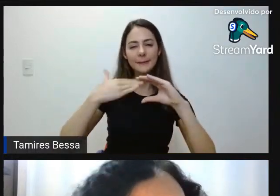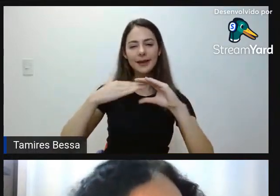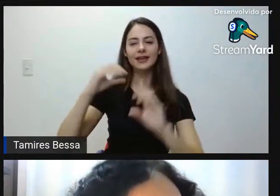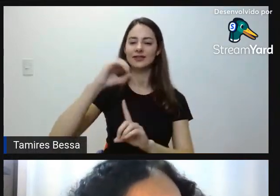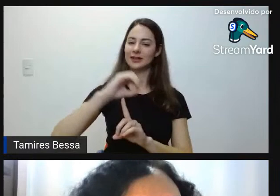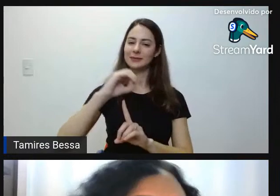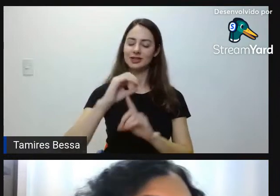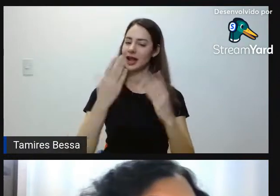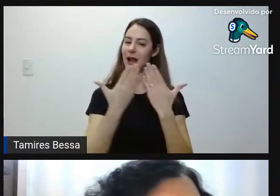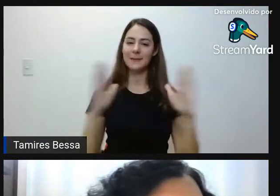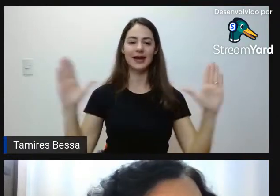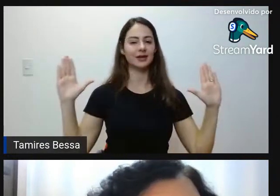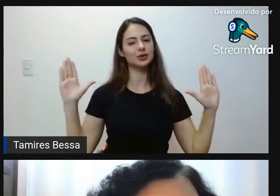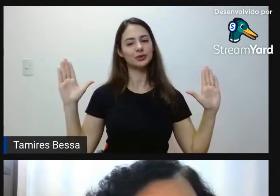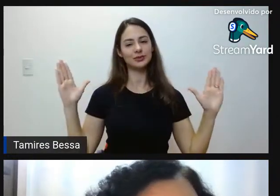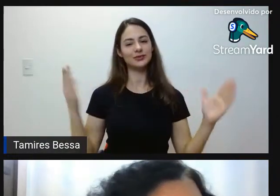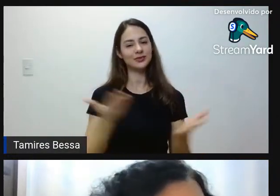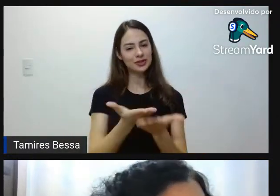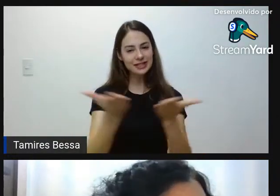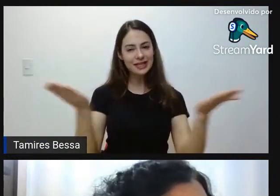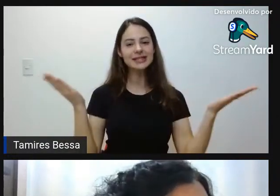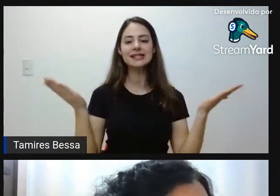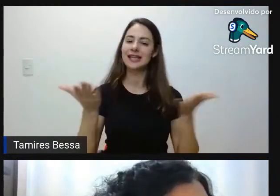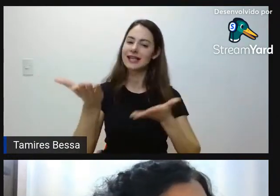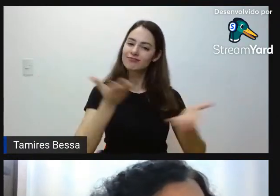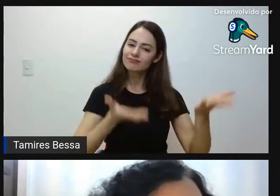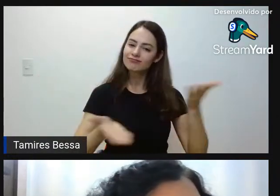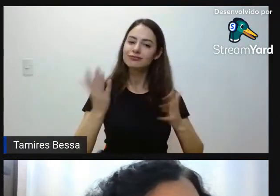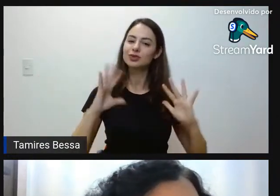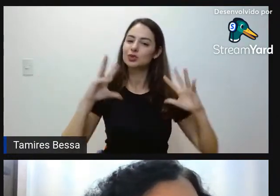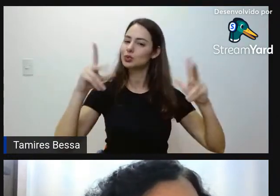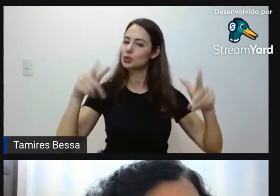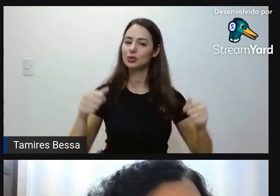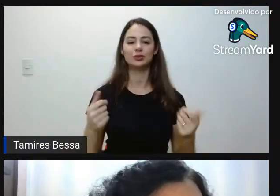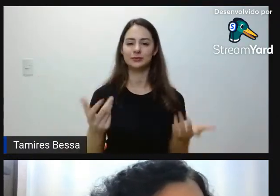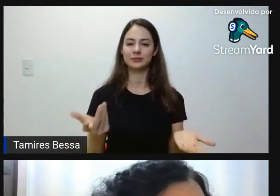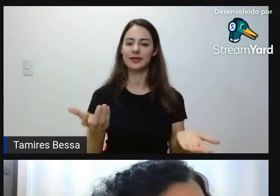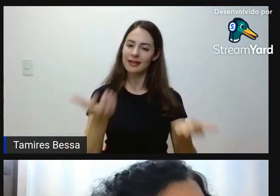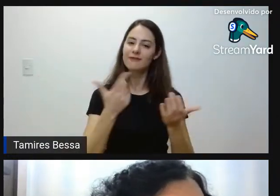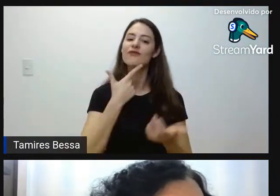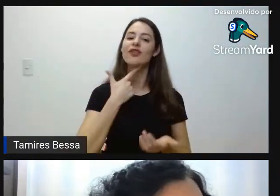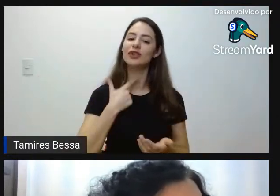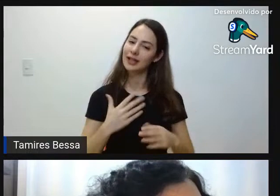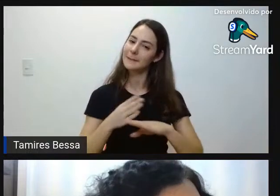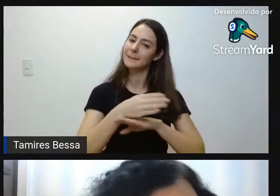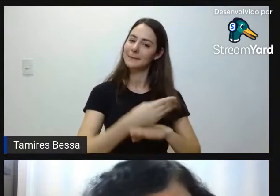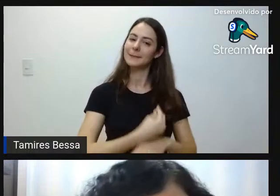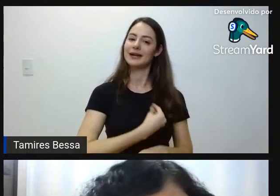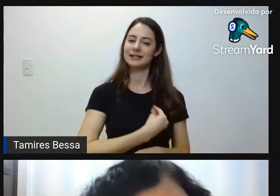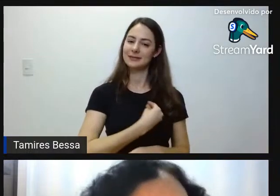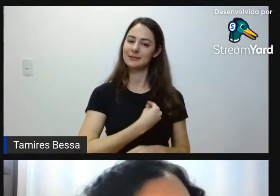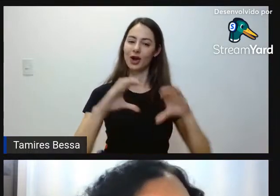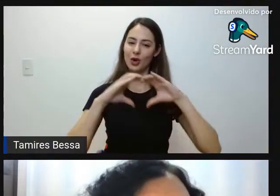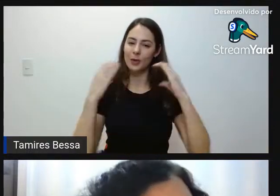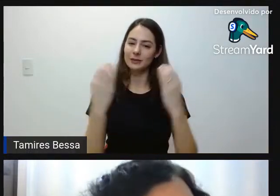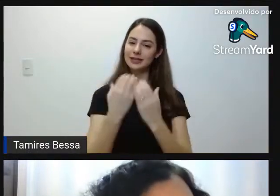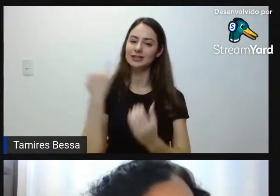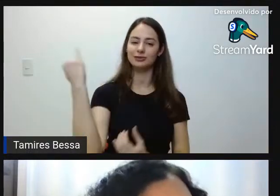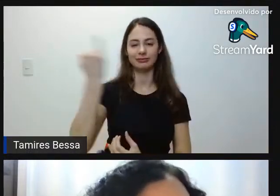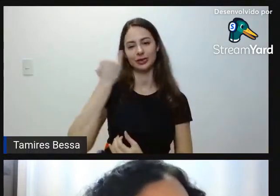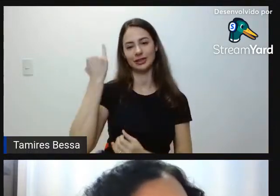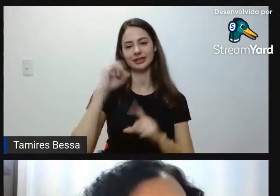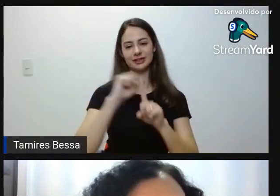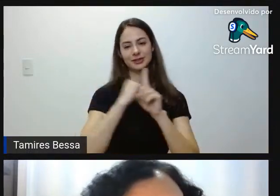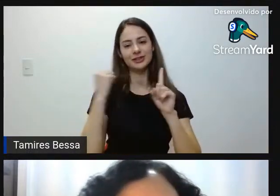está aberto para poder receber todos aqueles que quiserem fazer parte dessa comunidade tão importante para a sociedade.